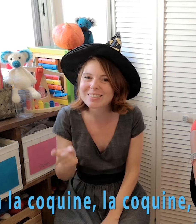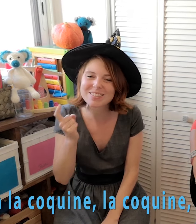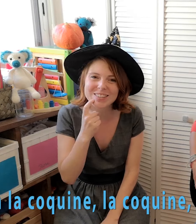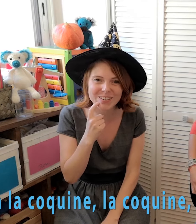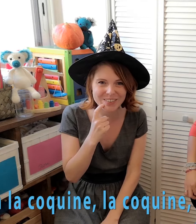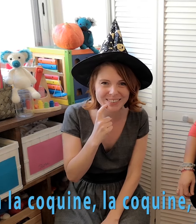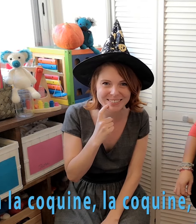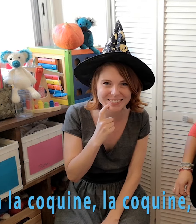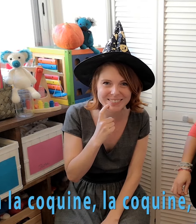dedans